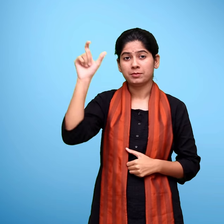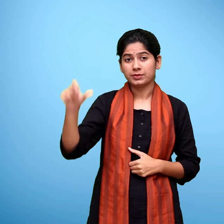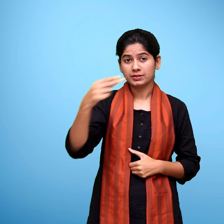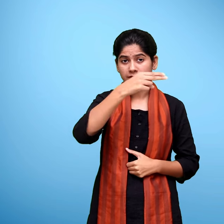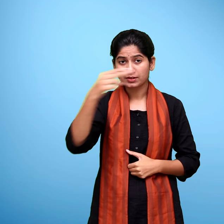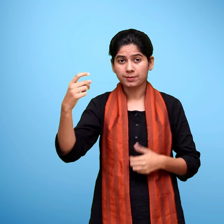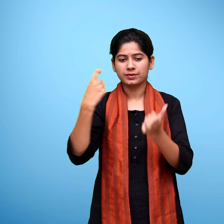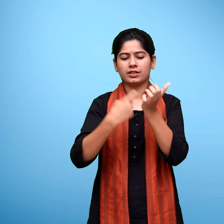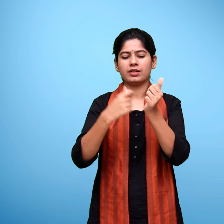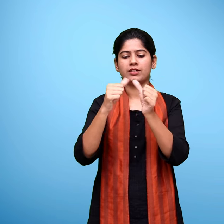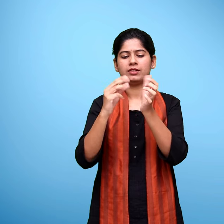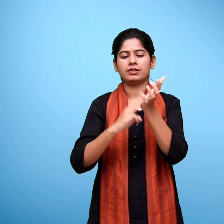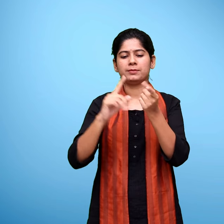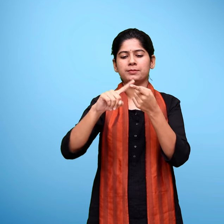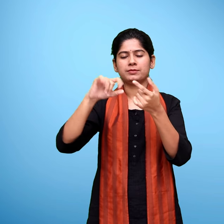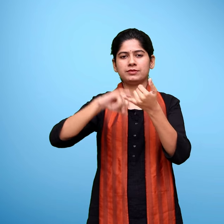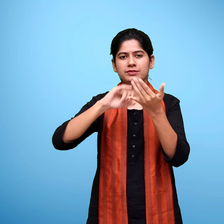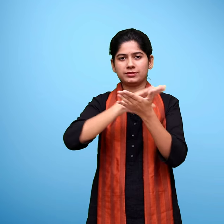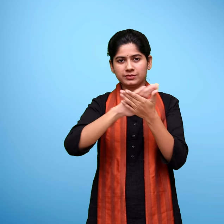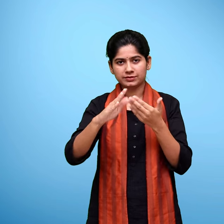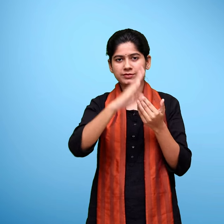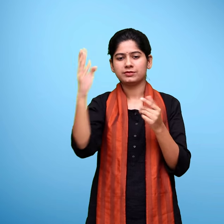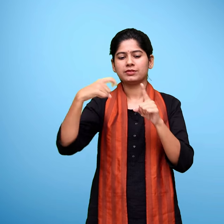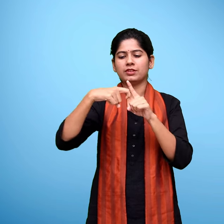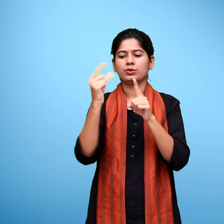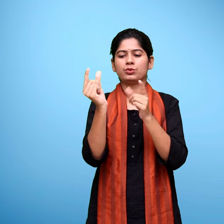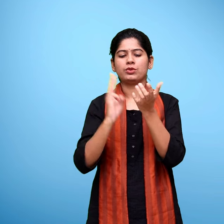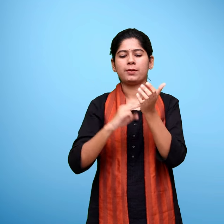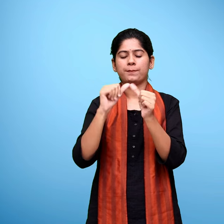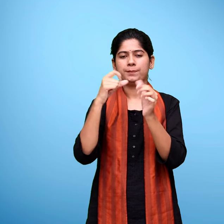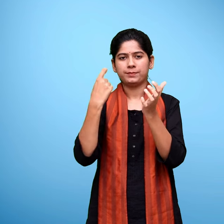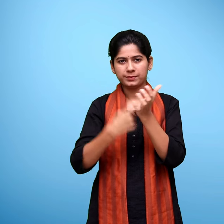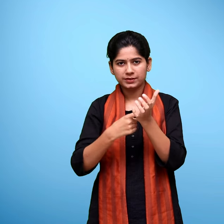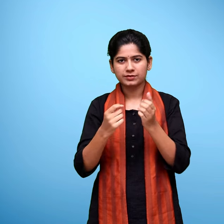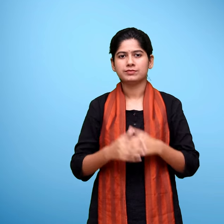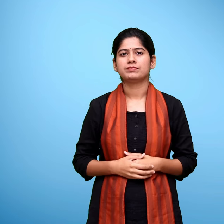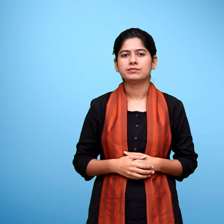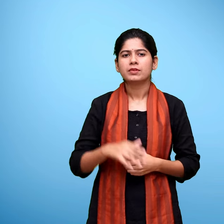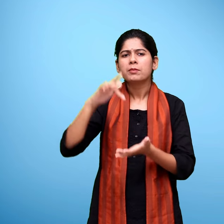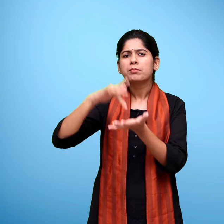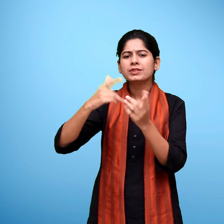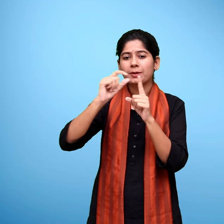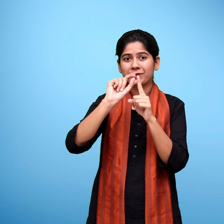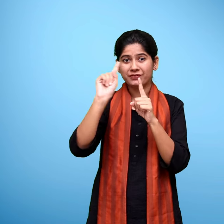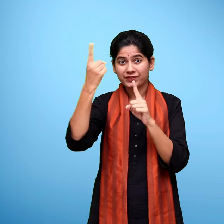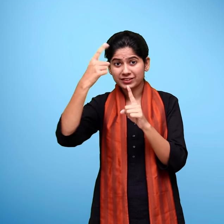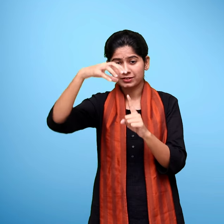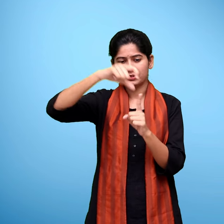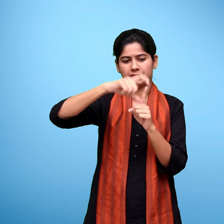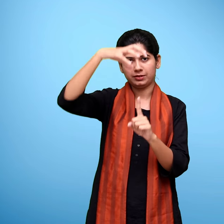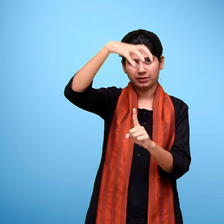राश्ट्रिय शैक्षिक अनुसंधान और प्रशिक्षन परशद नई दिल्ली रमेश कुमार सह आचार